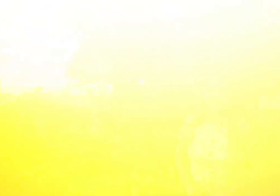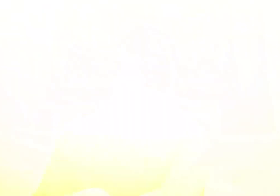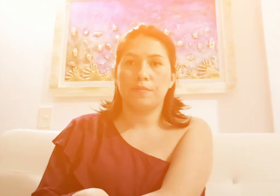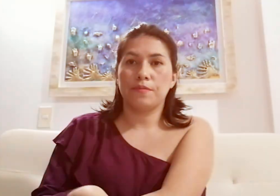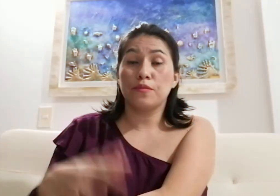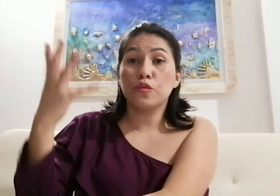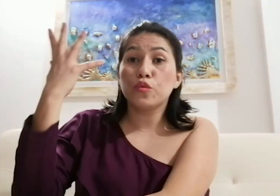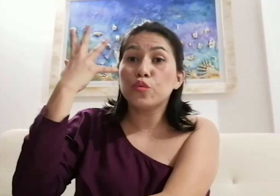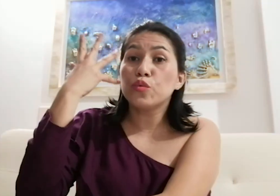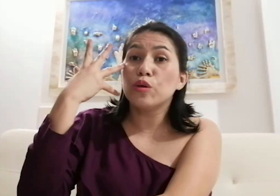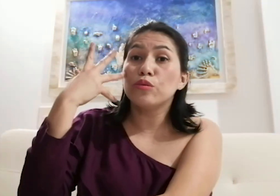Pero cada día